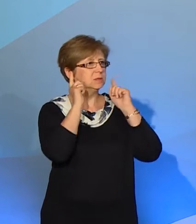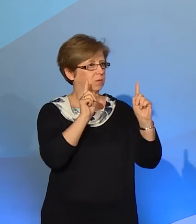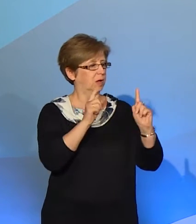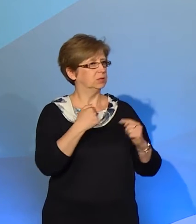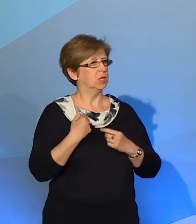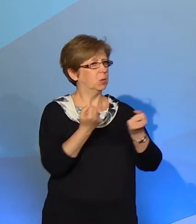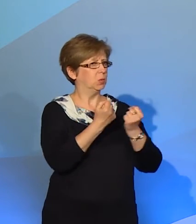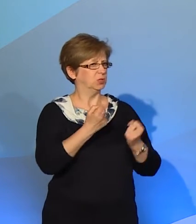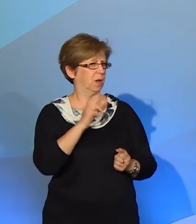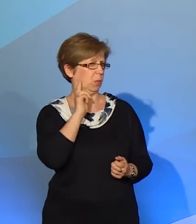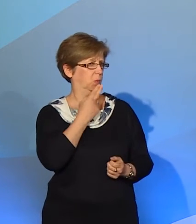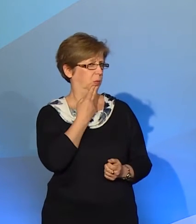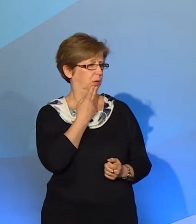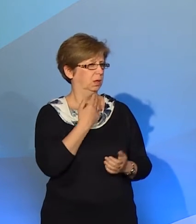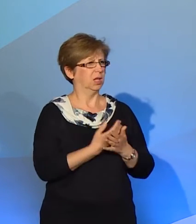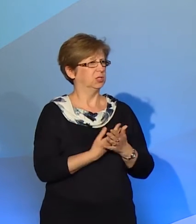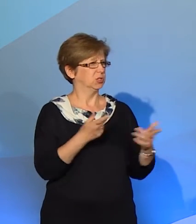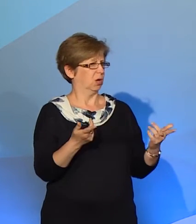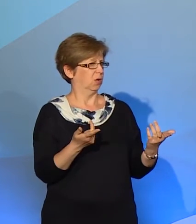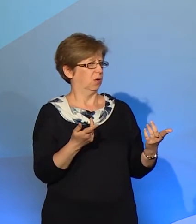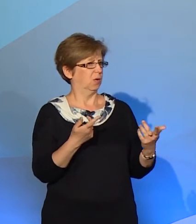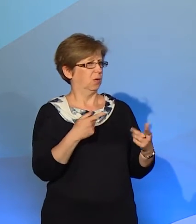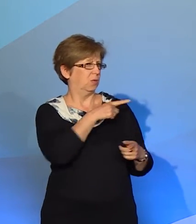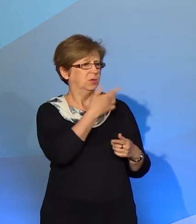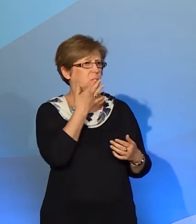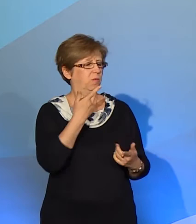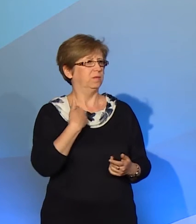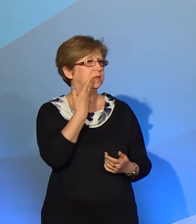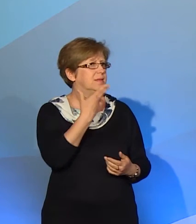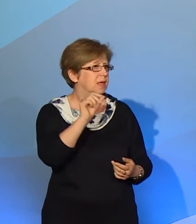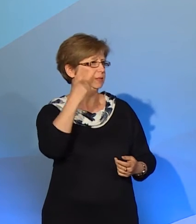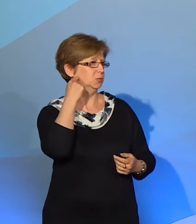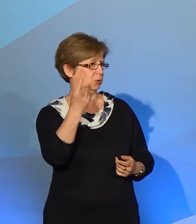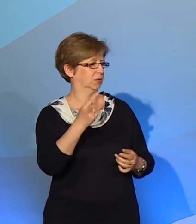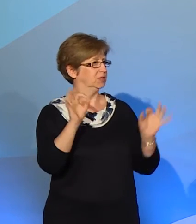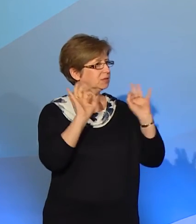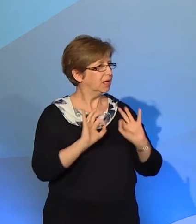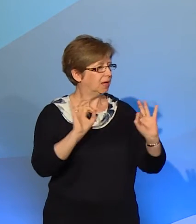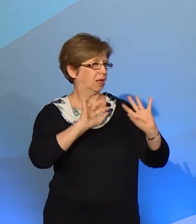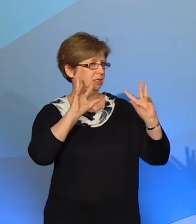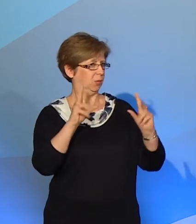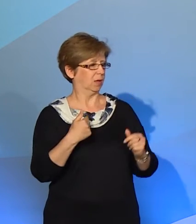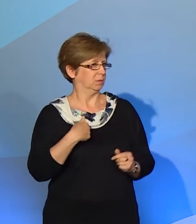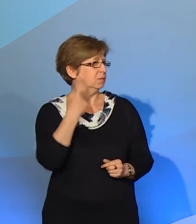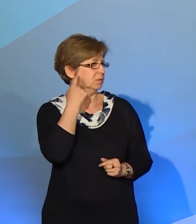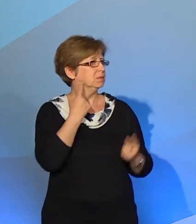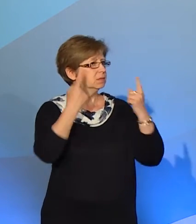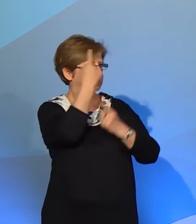nie mówi niesłyszący? Przecież to delikatniej, tak kulturalniej. Nam słyszącym się tak często wydaje. Sami głusi